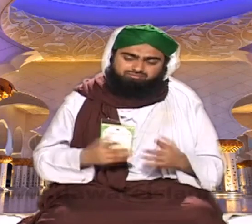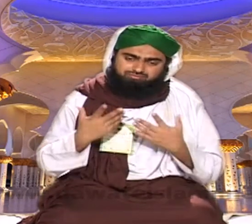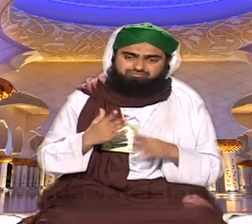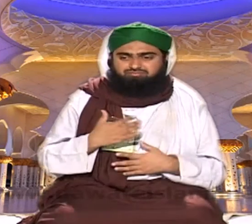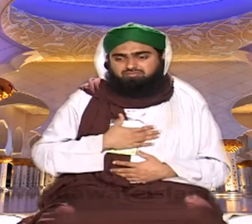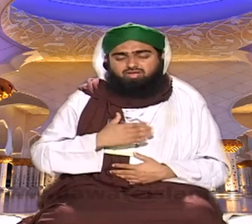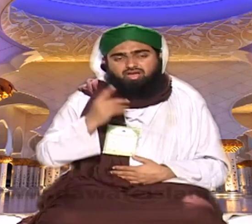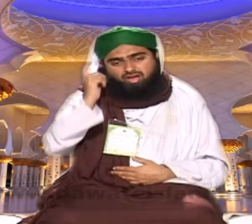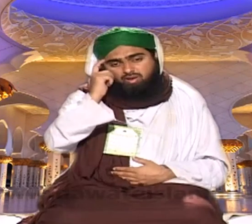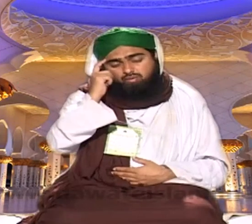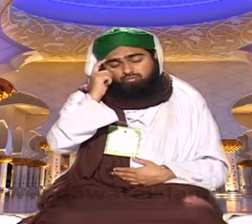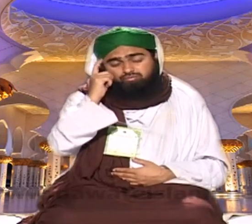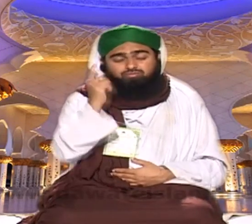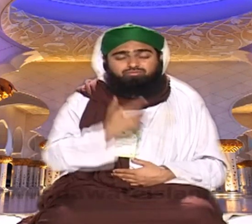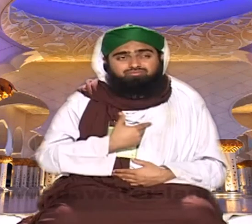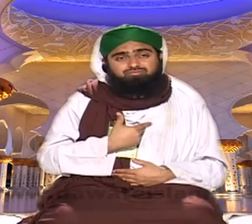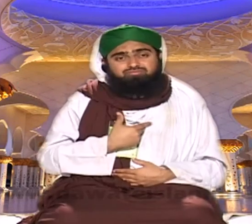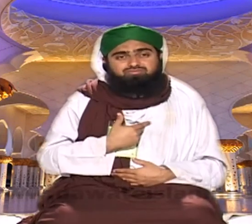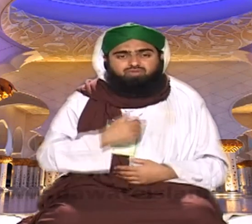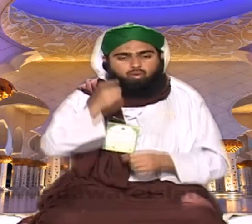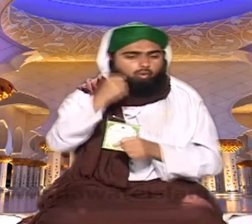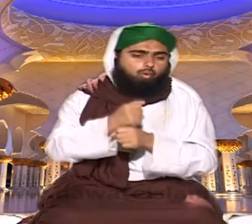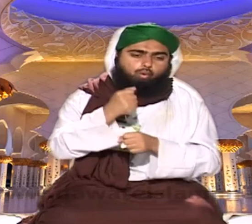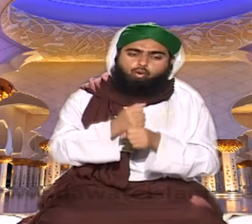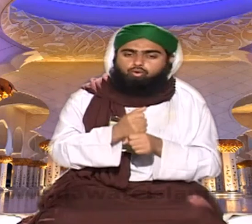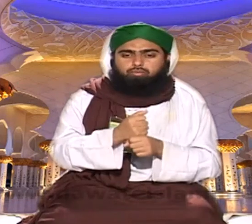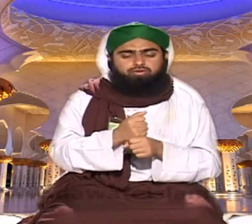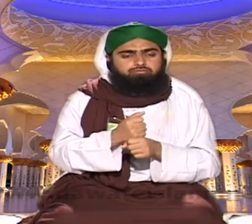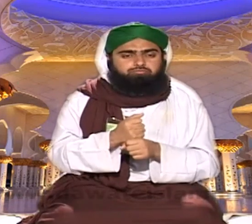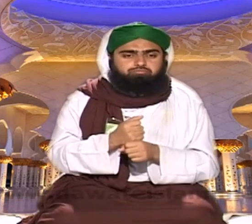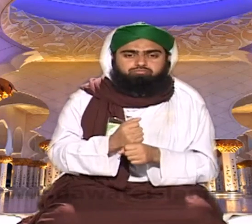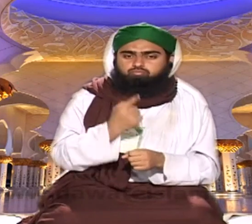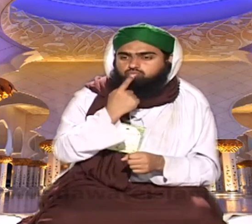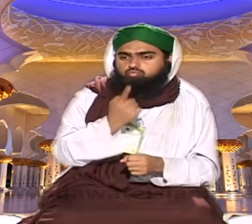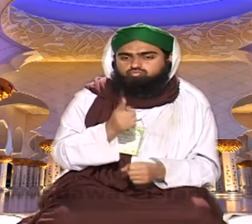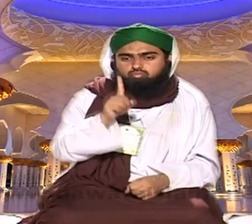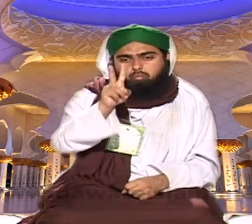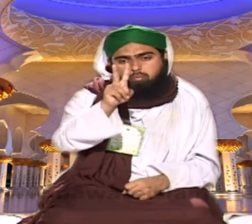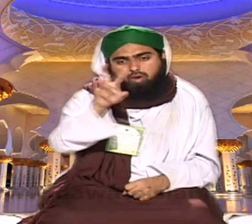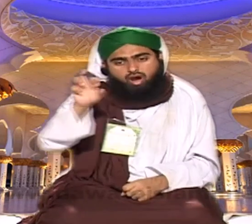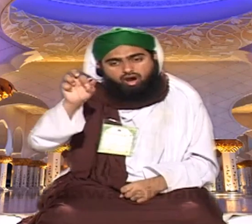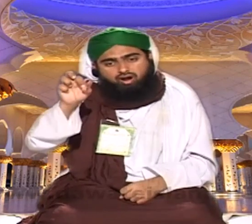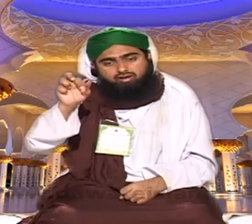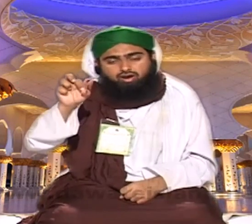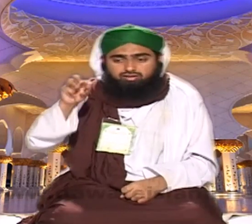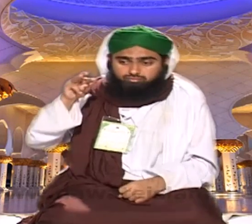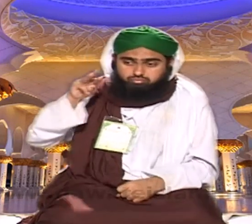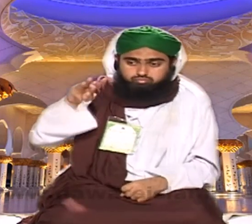ملے گا ہم کیا کرنا تھا میرے یہاں کنگان آدمی تصور کریں کہ صاحب حکومت نے مانگے تھے اٹھائیس